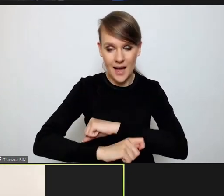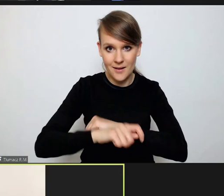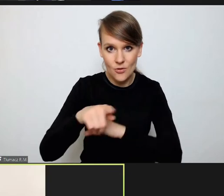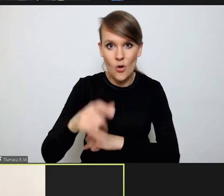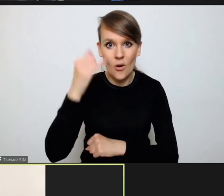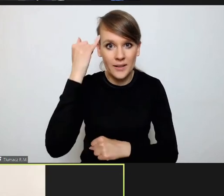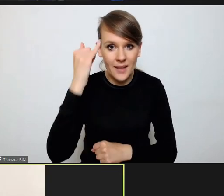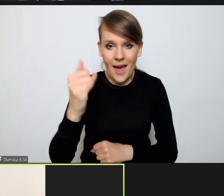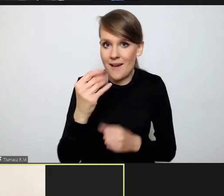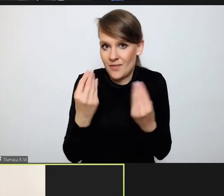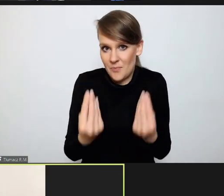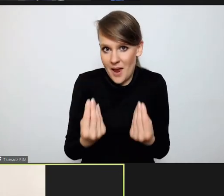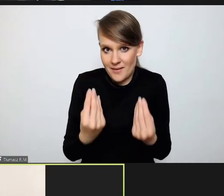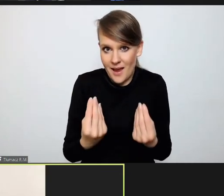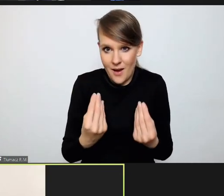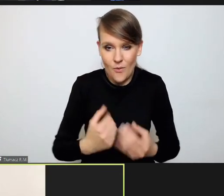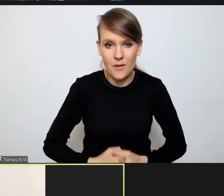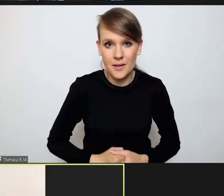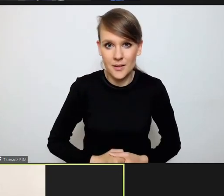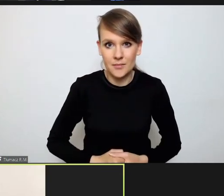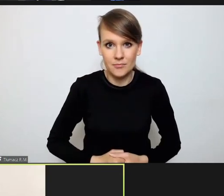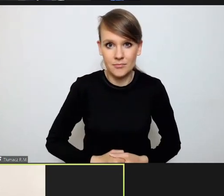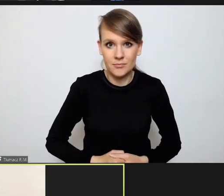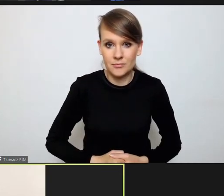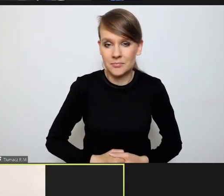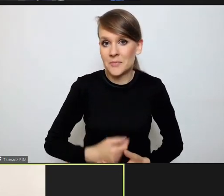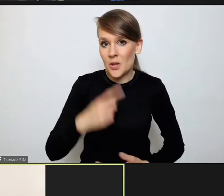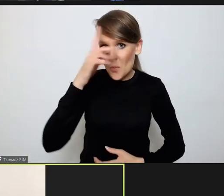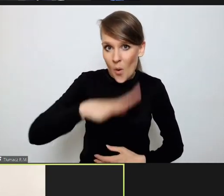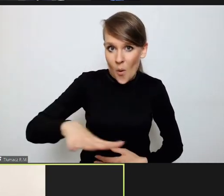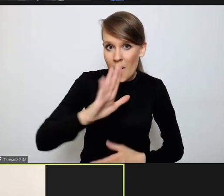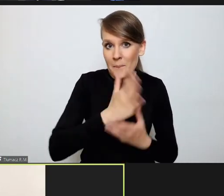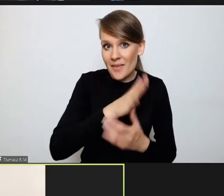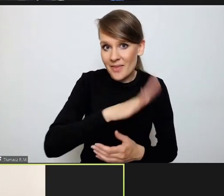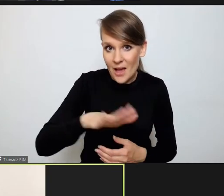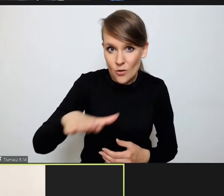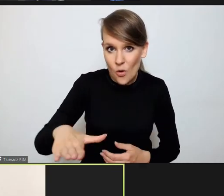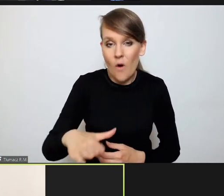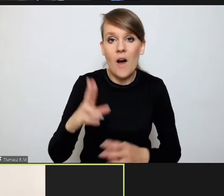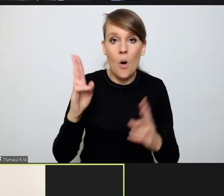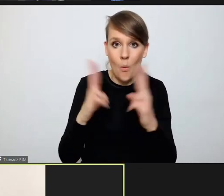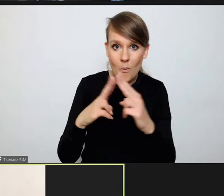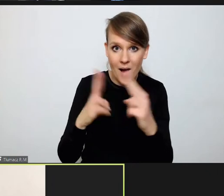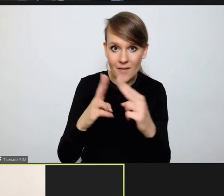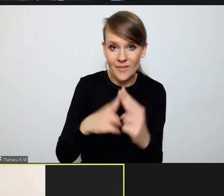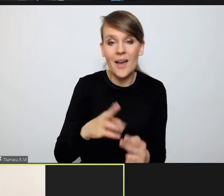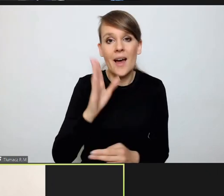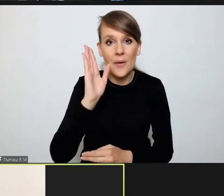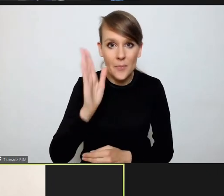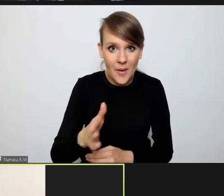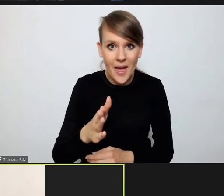wspaniałą. Oto społeczność międzynarodowa umawia się, że będzie ścigać, rozliczać